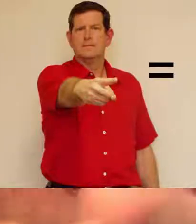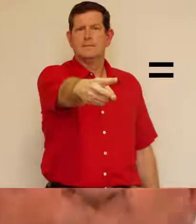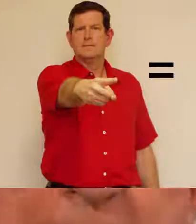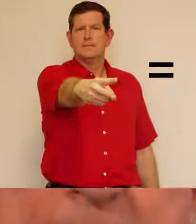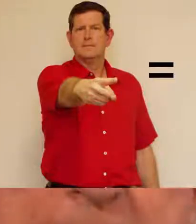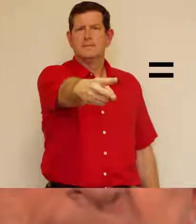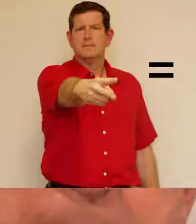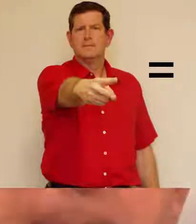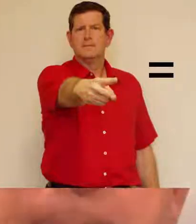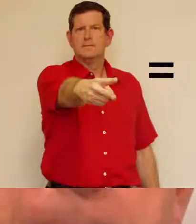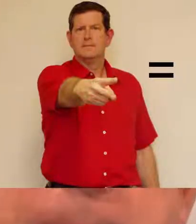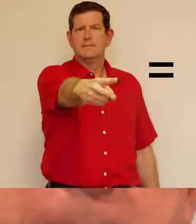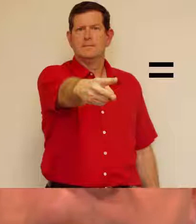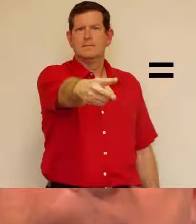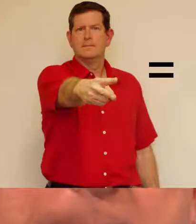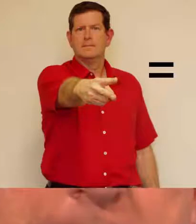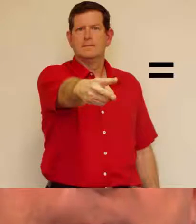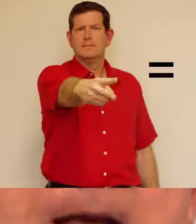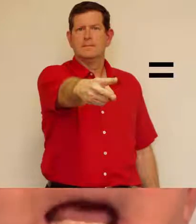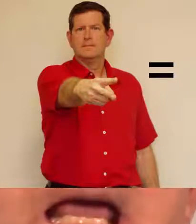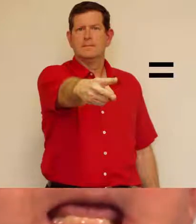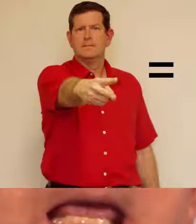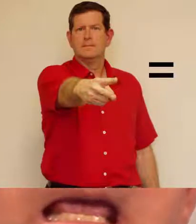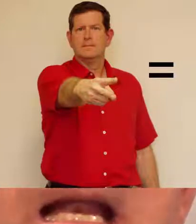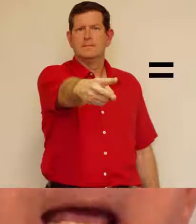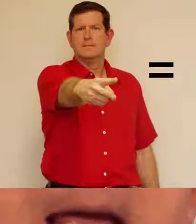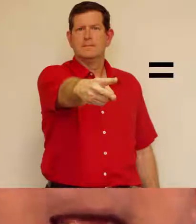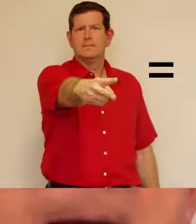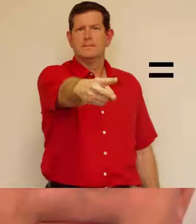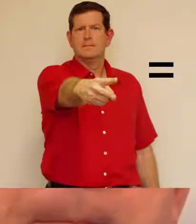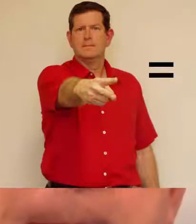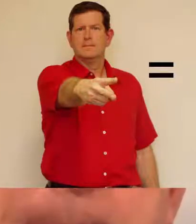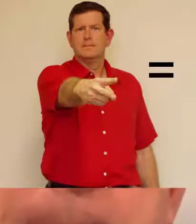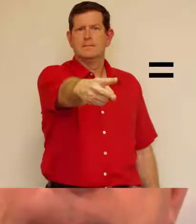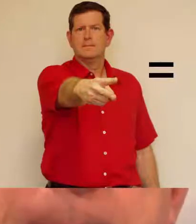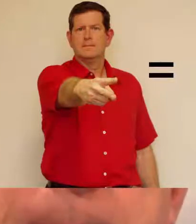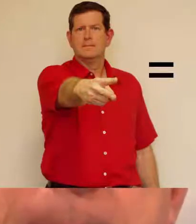Tu es. Il est.